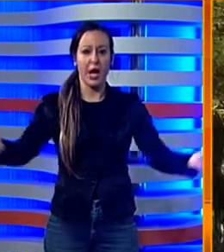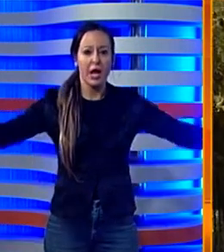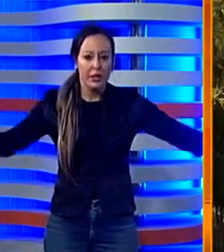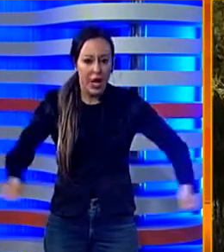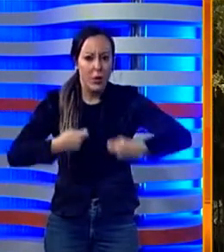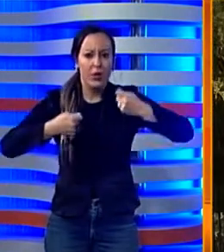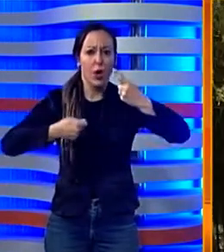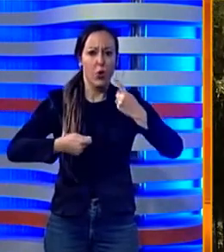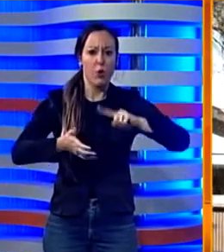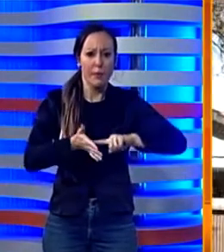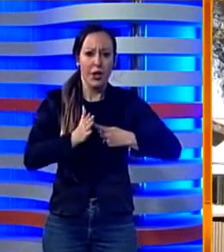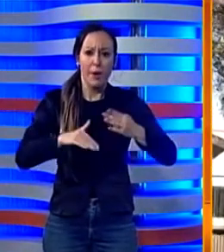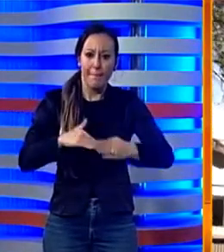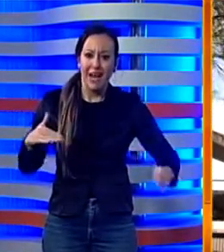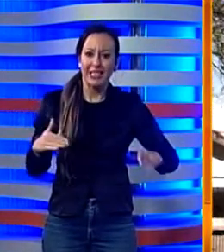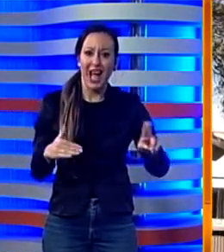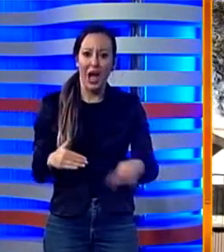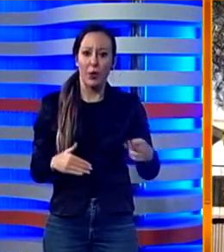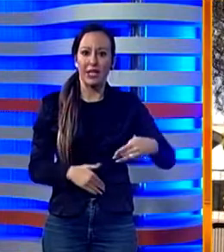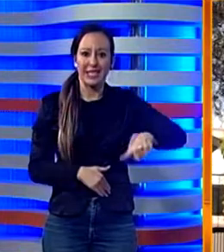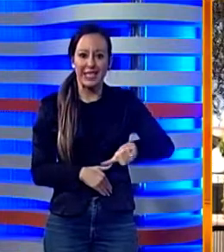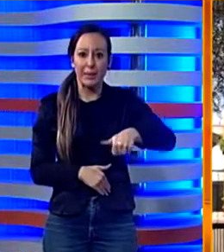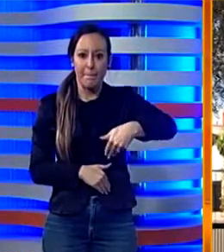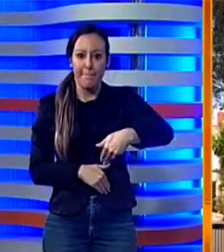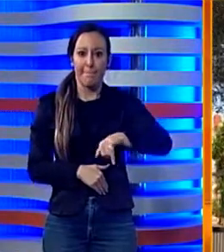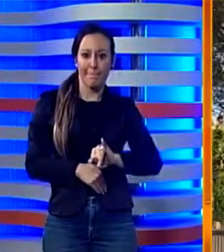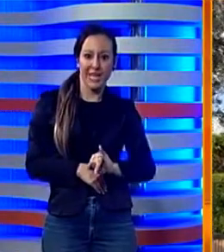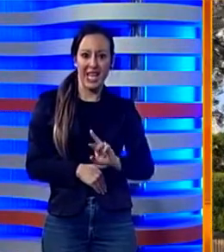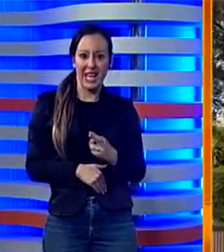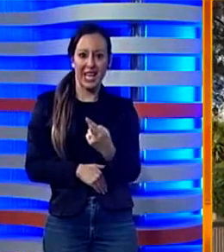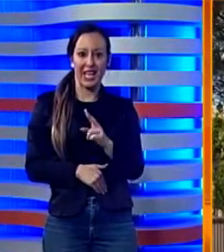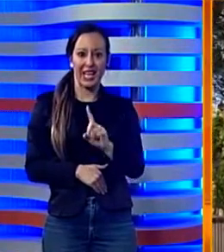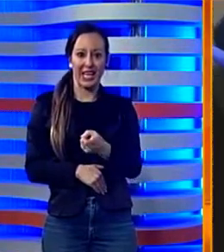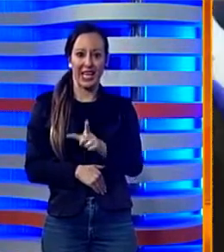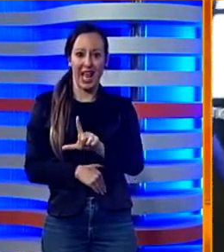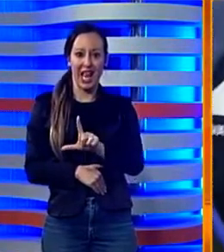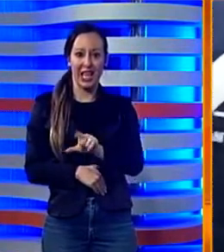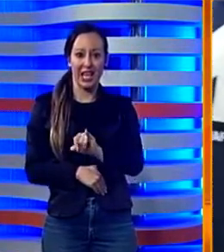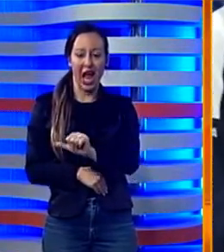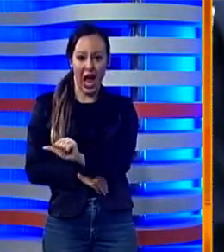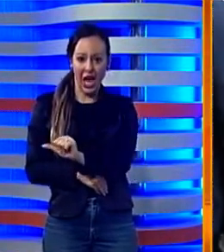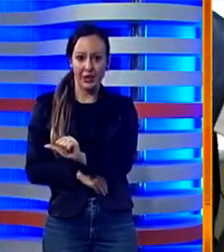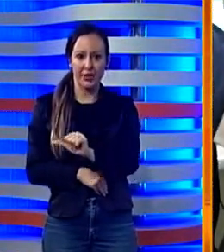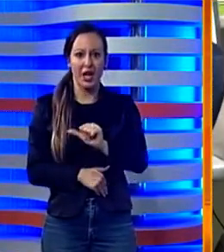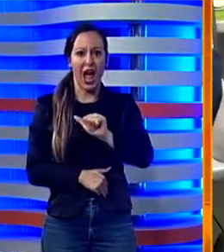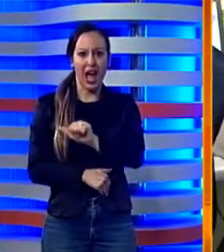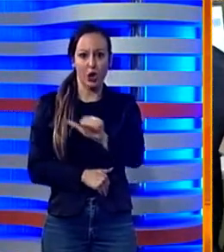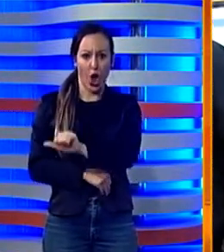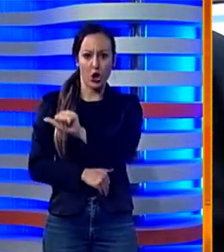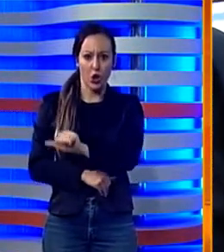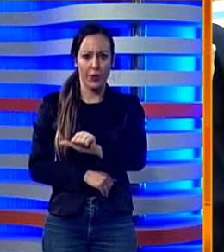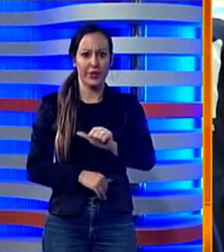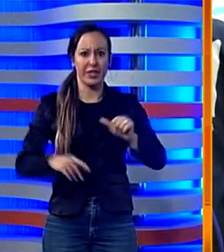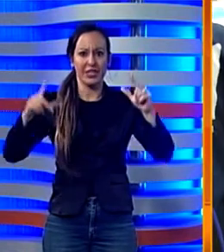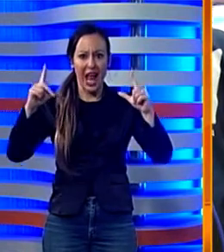Un sequestro di un milione e mezzo ad Antonio Smiriglia di Sant'Agata di Militello, uno